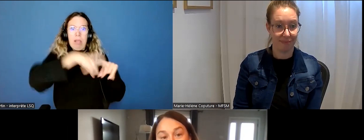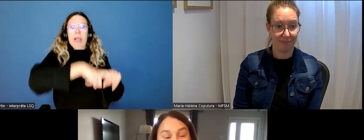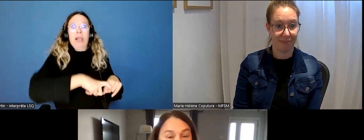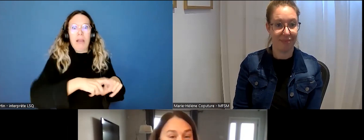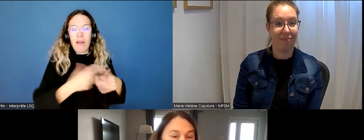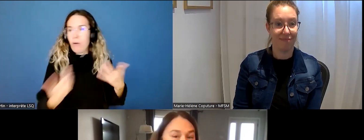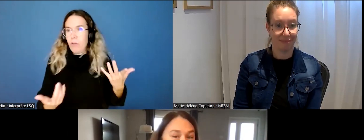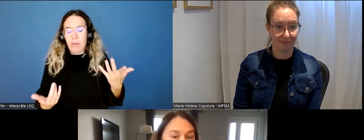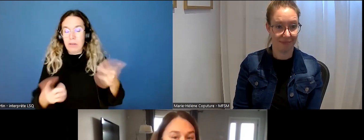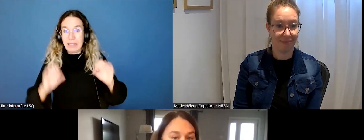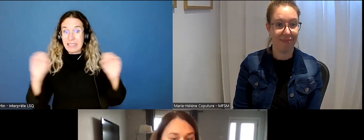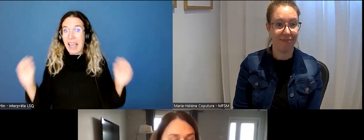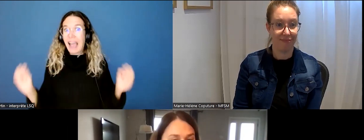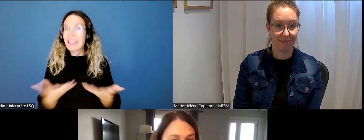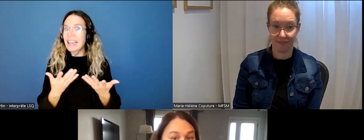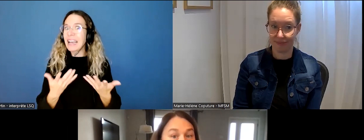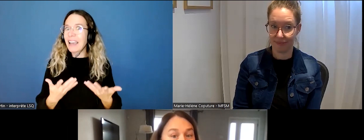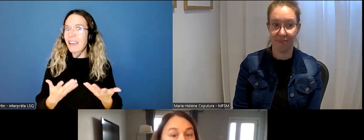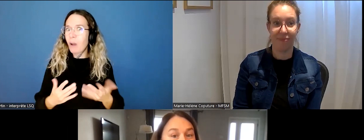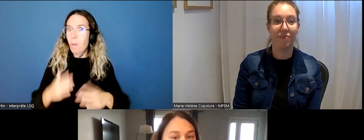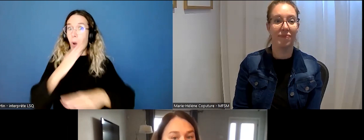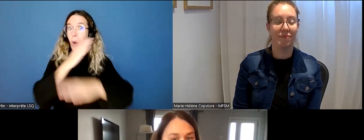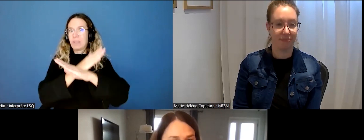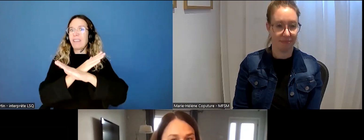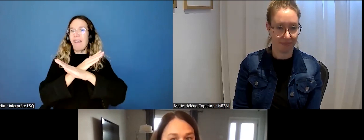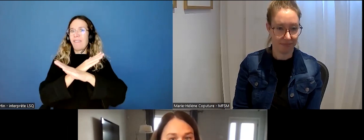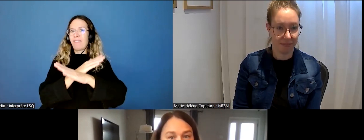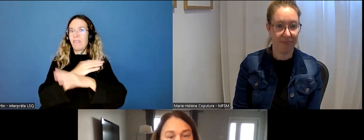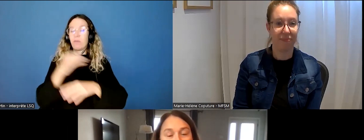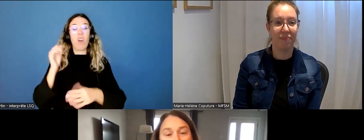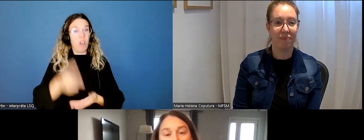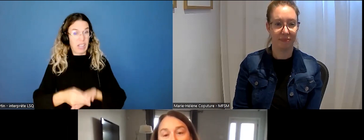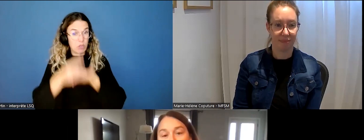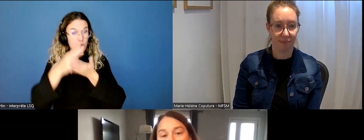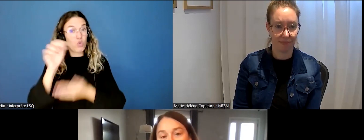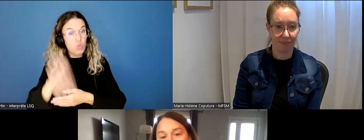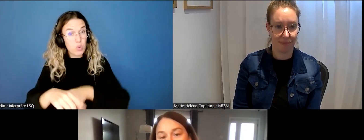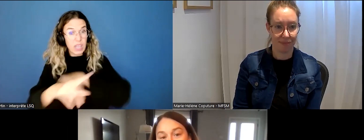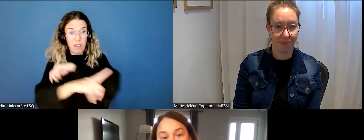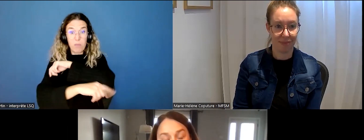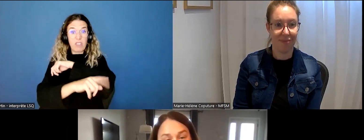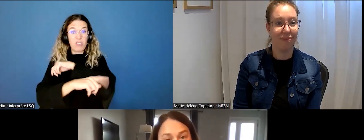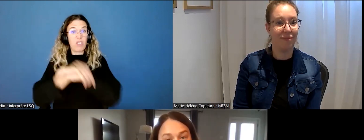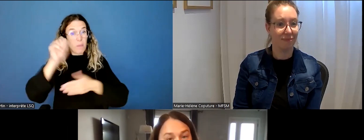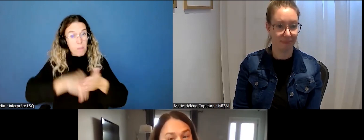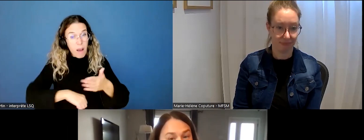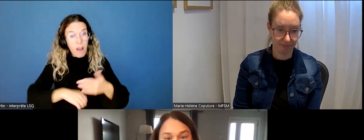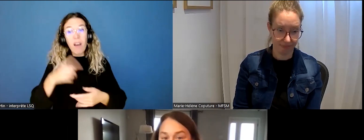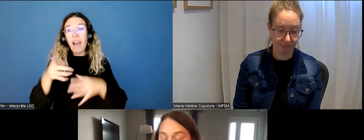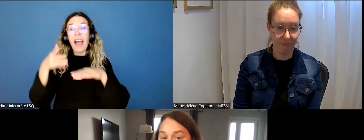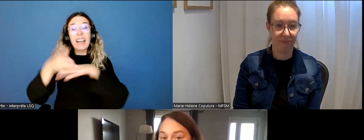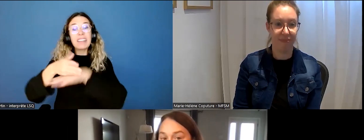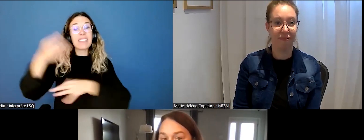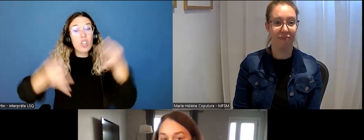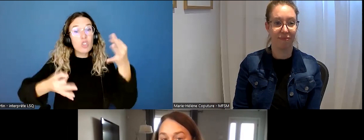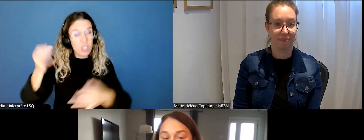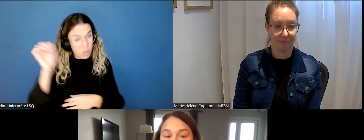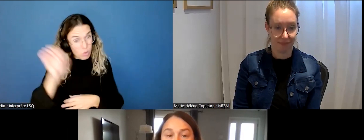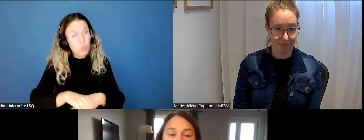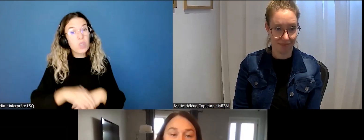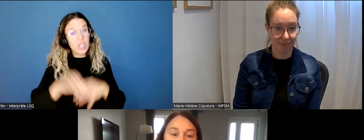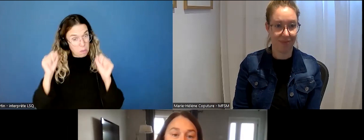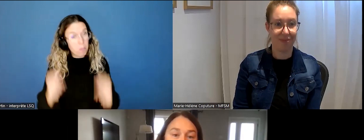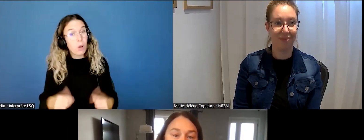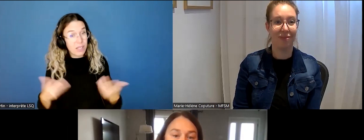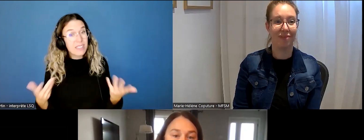Tout ça, ça crée des embûches supplémentaires, oui, au niveau des ressources personnelles. Tu parlais d'accès à la justice. Oui, ça aussi, ça a pu